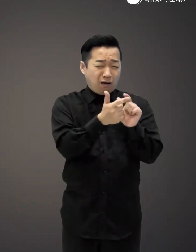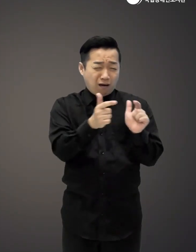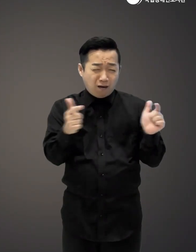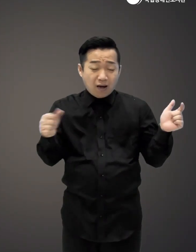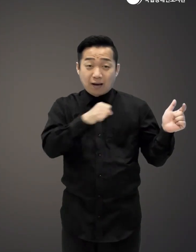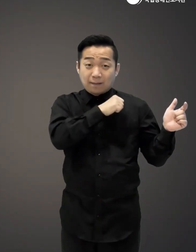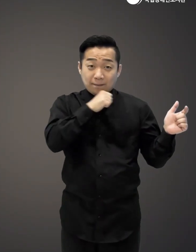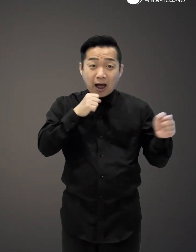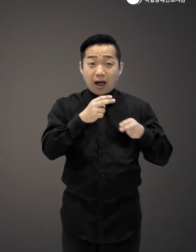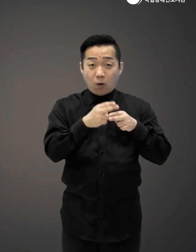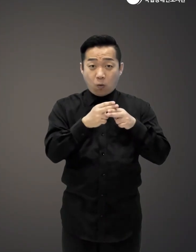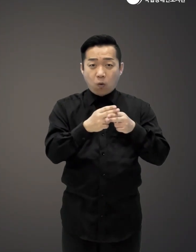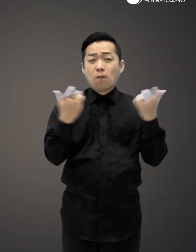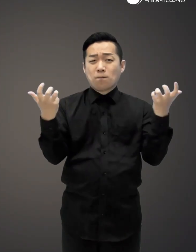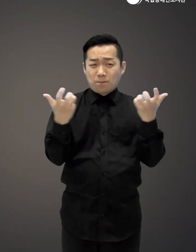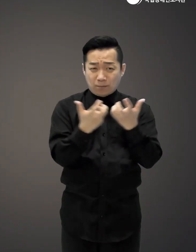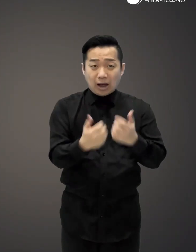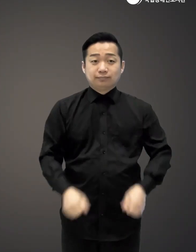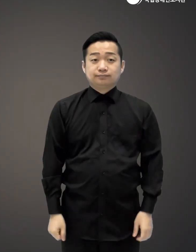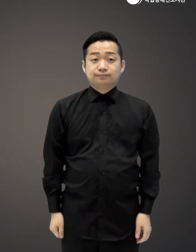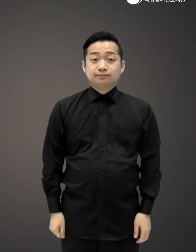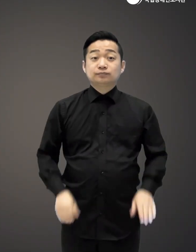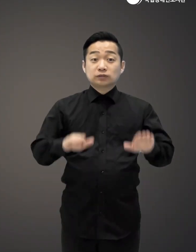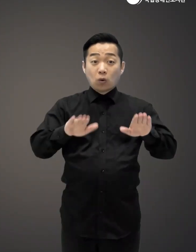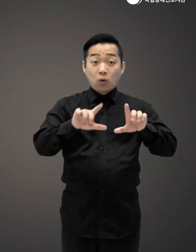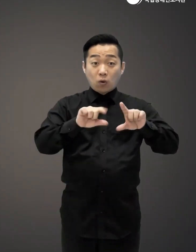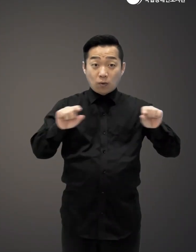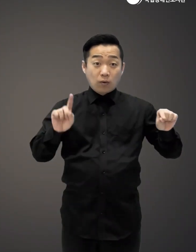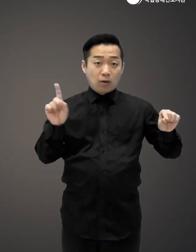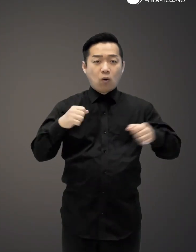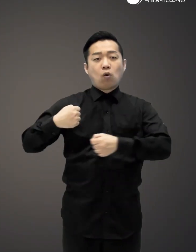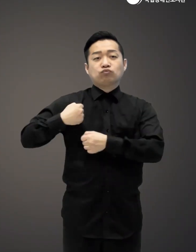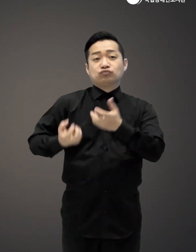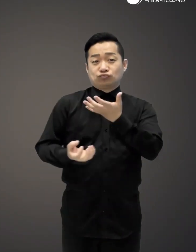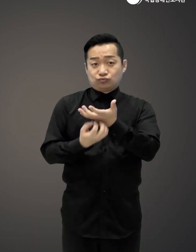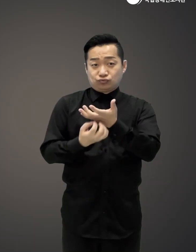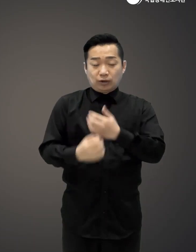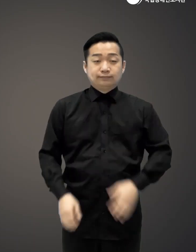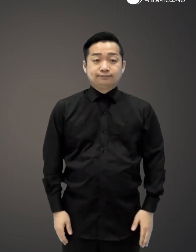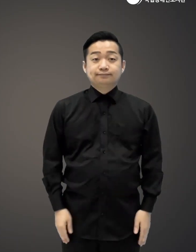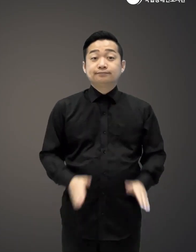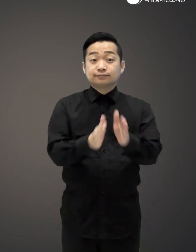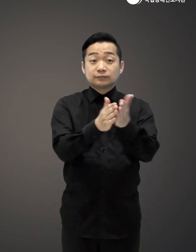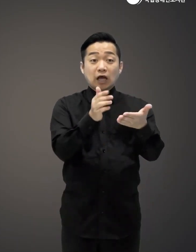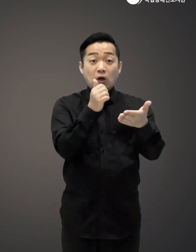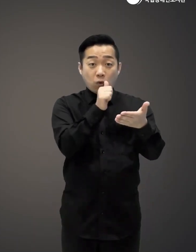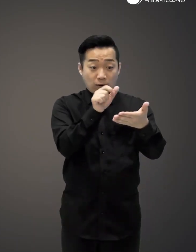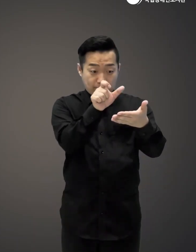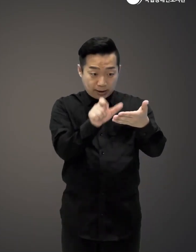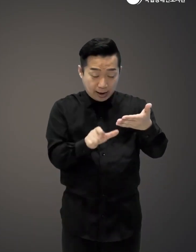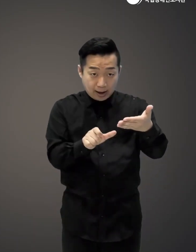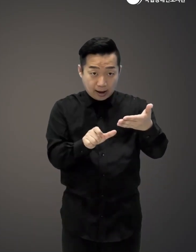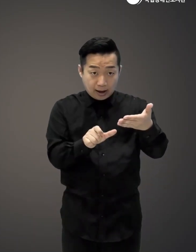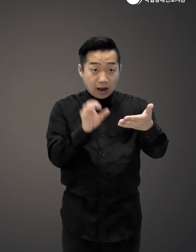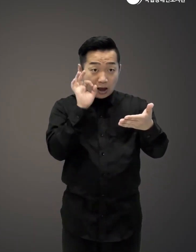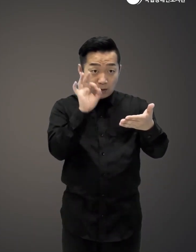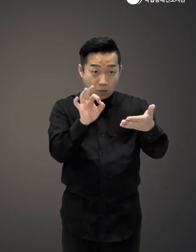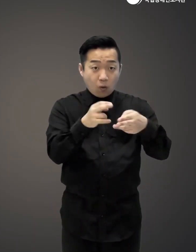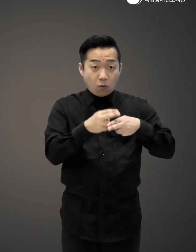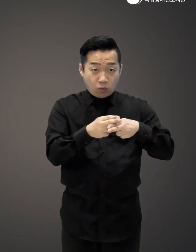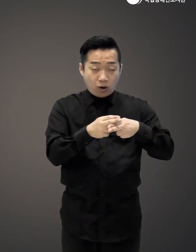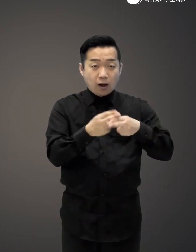다양하고 맛있는 음식들이 가득했어요 오늘의 음식은 부대찌개 책에 소개된 재료들을 준비하고